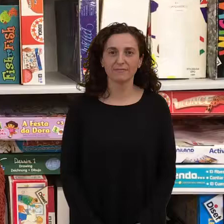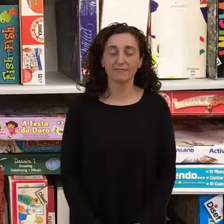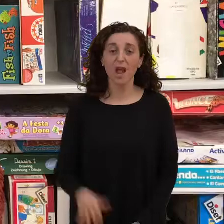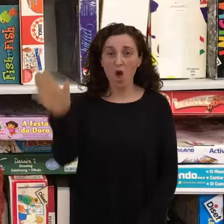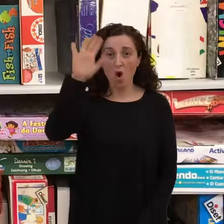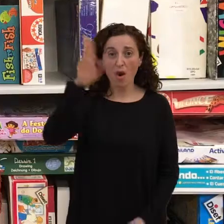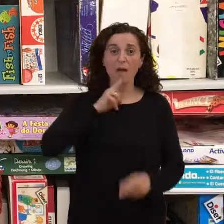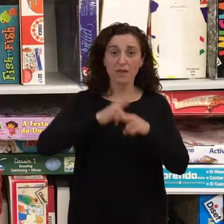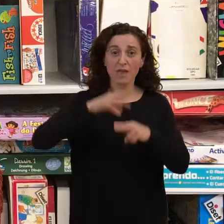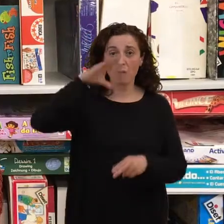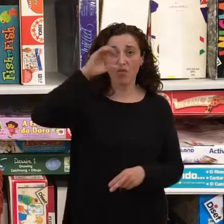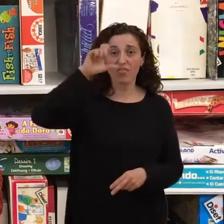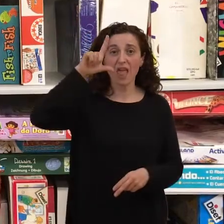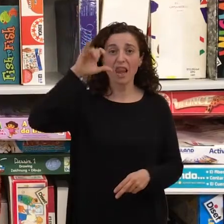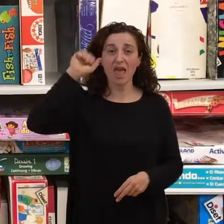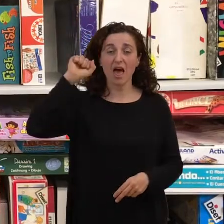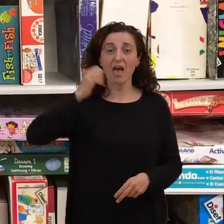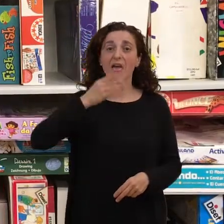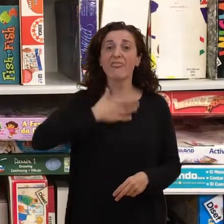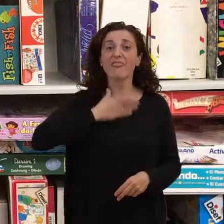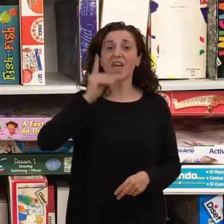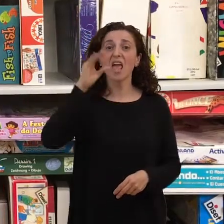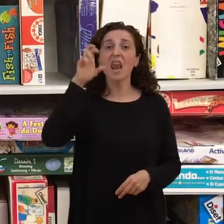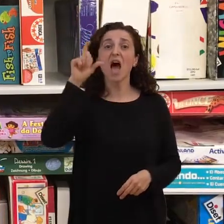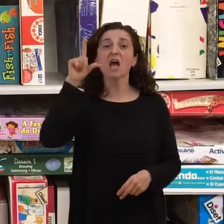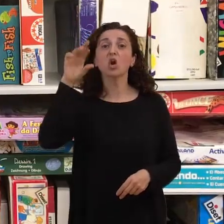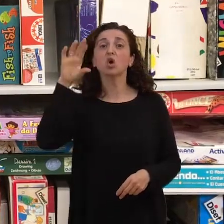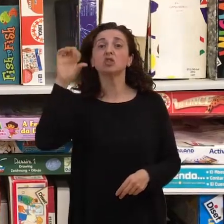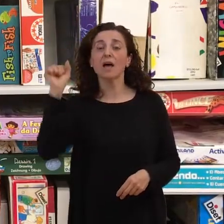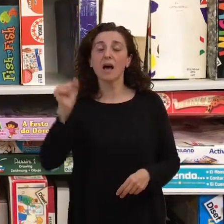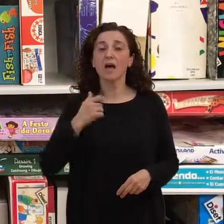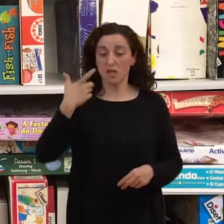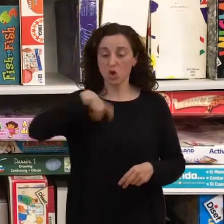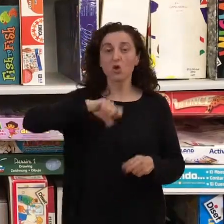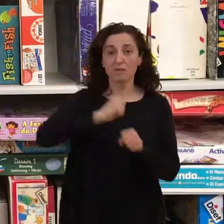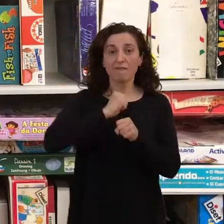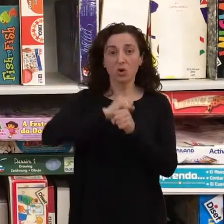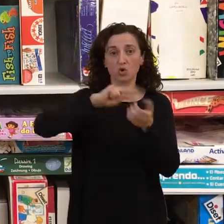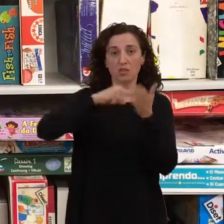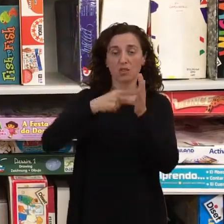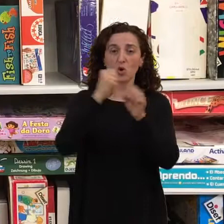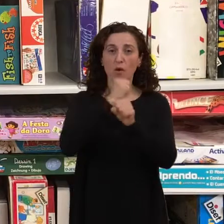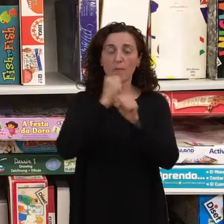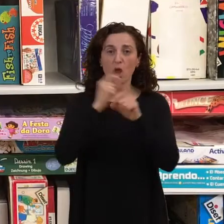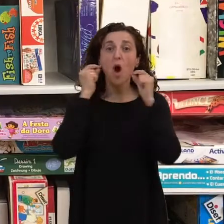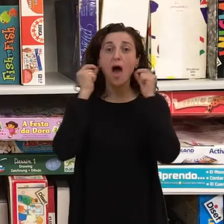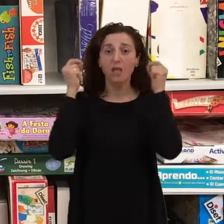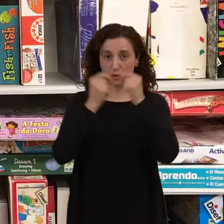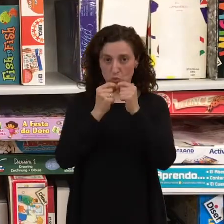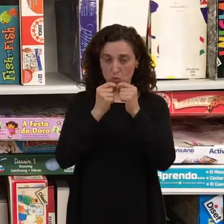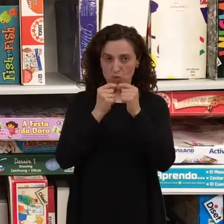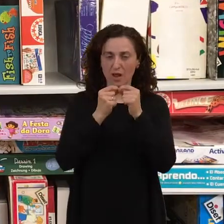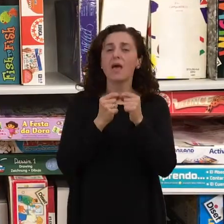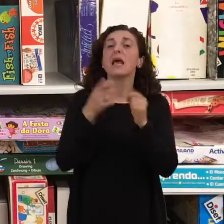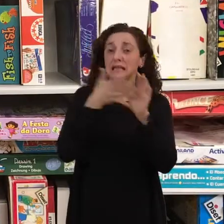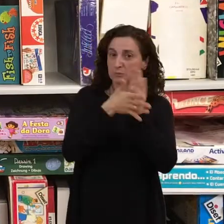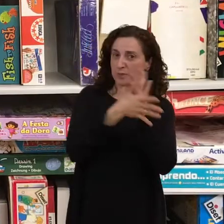Hola, soy Celia de la Rosa, soy técnico de empleo de Aransburg. Me gustaría explicaros qué es lo que hacemos en el servicio de empleo. El servicio de